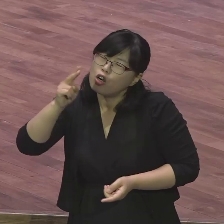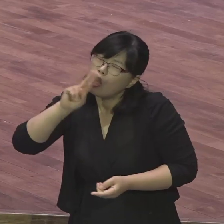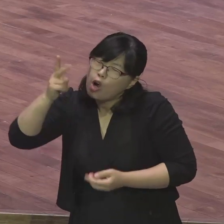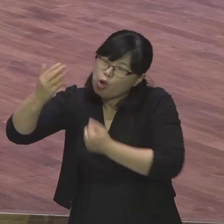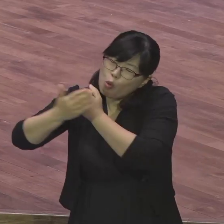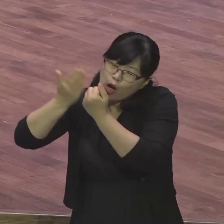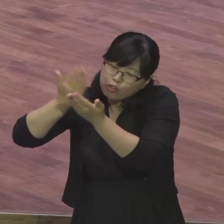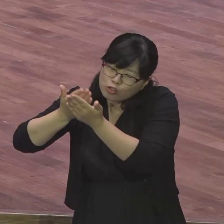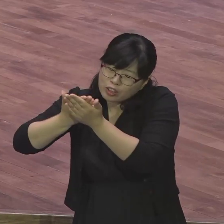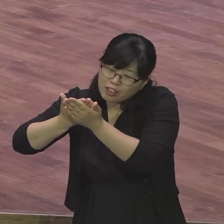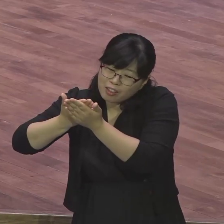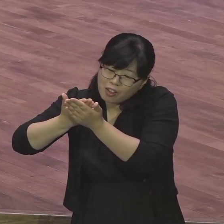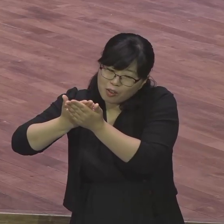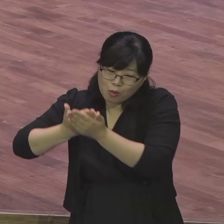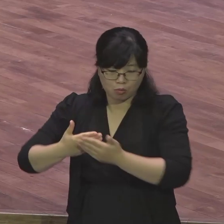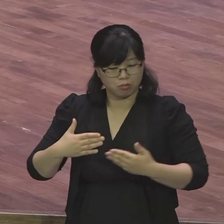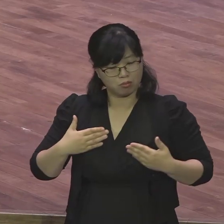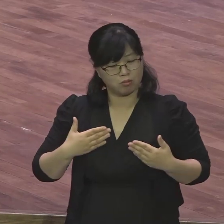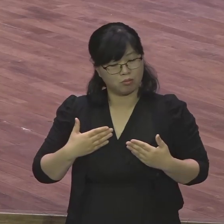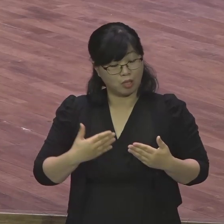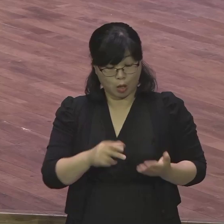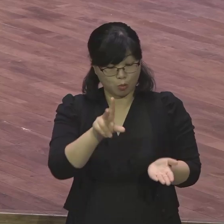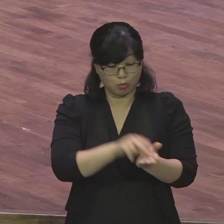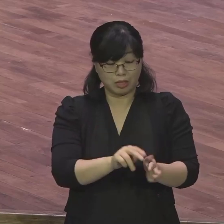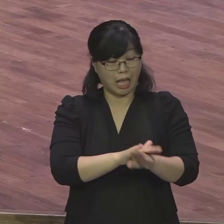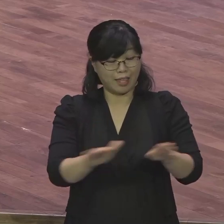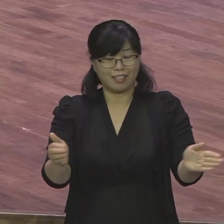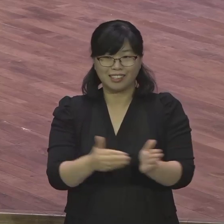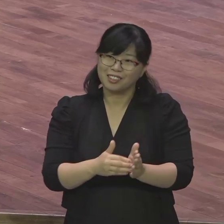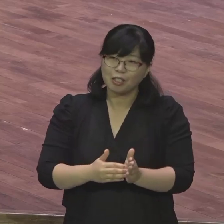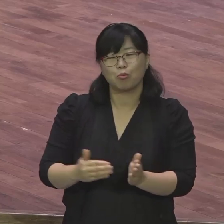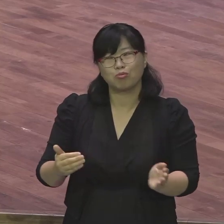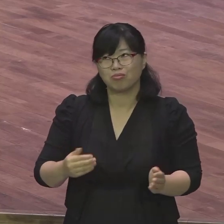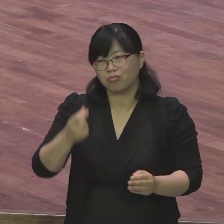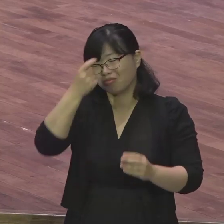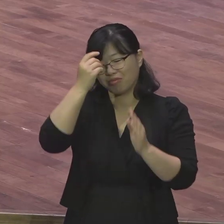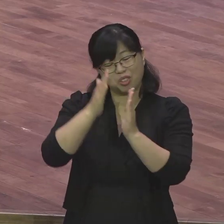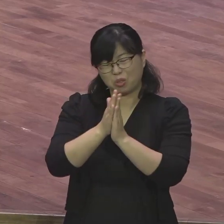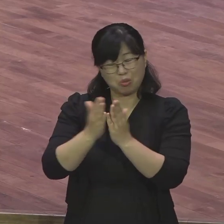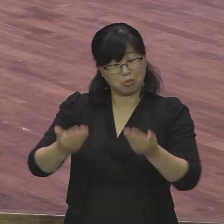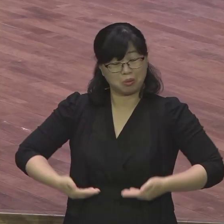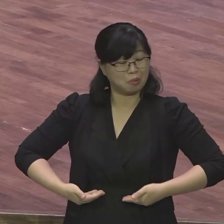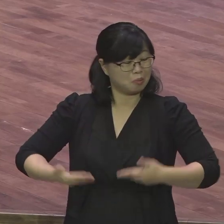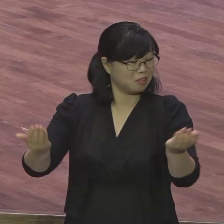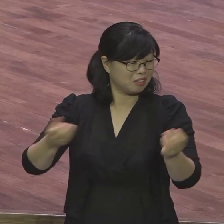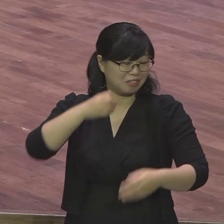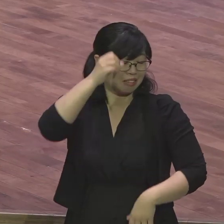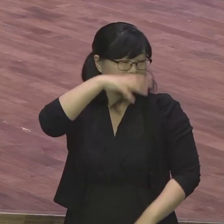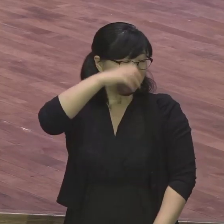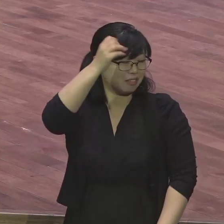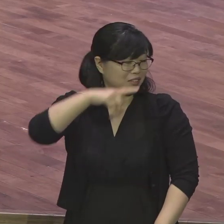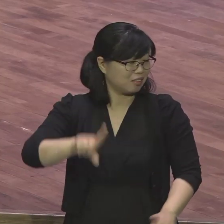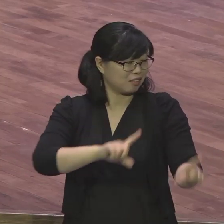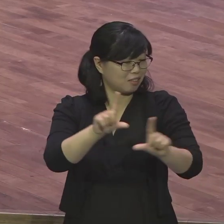그런데 성령께서는 계속 기도하고 있어요 사실은 기도 그렇게 종교인들처럼